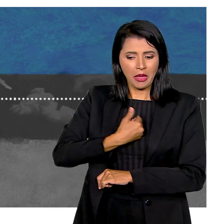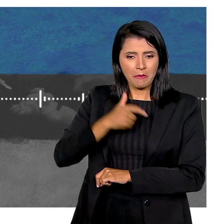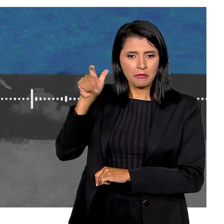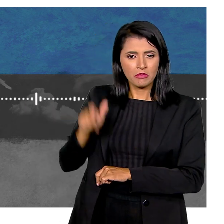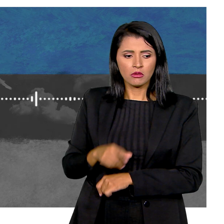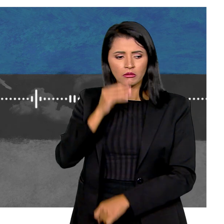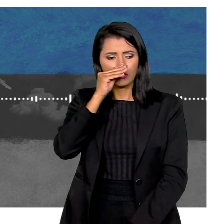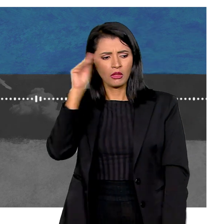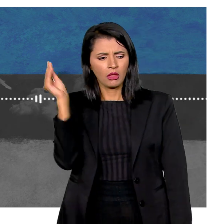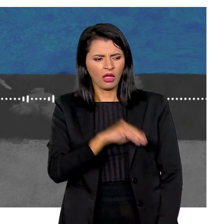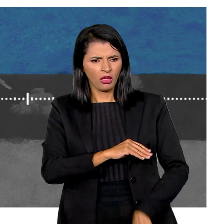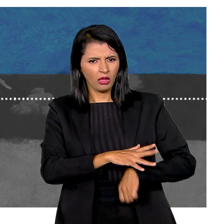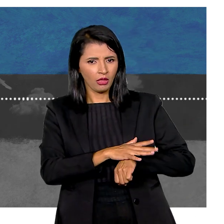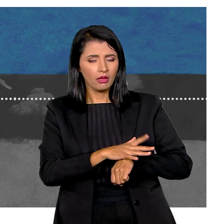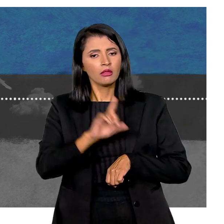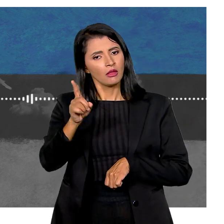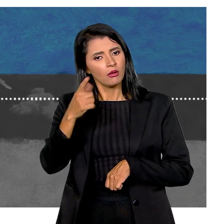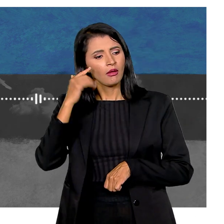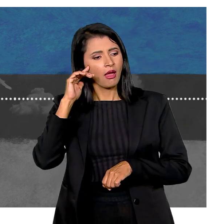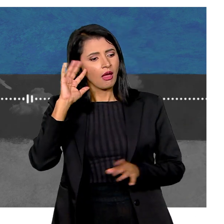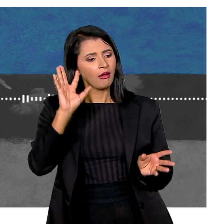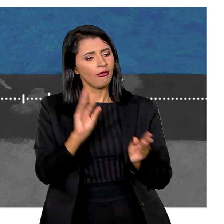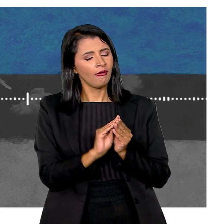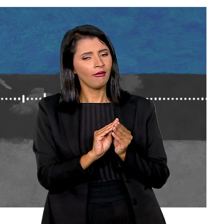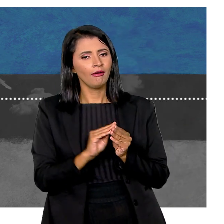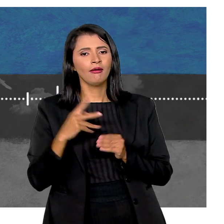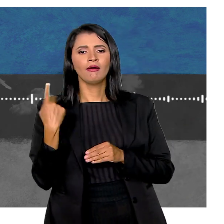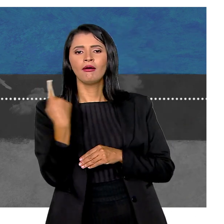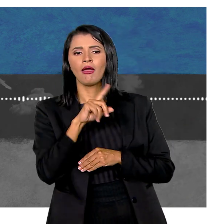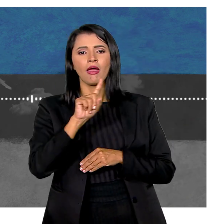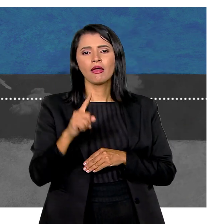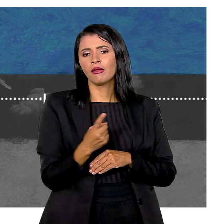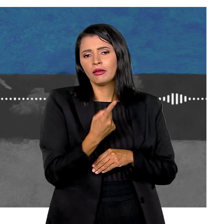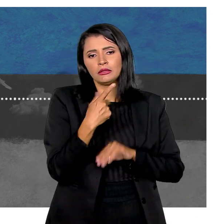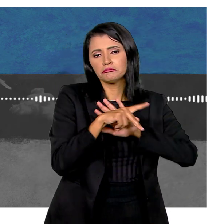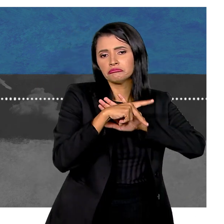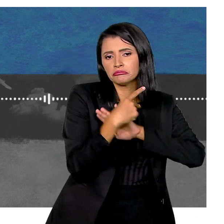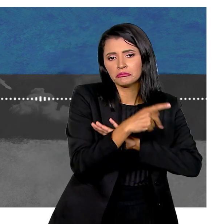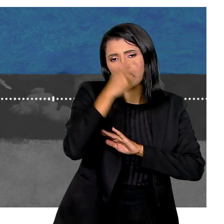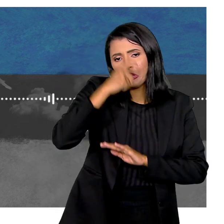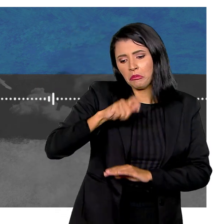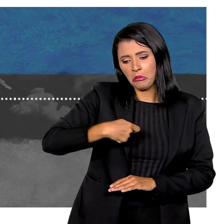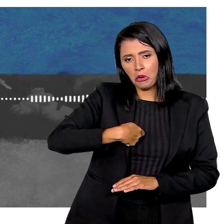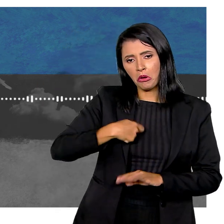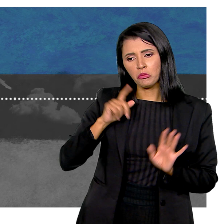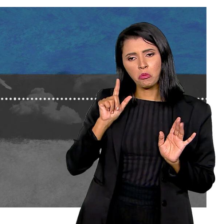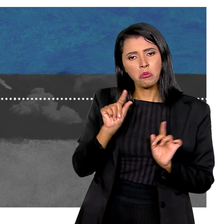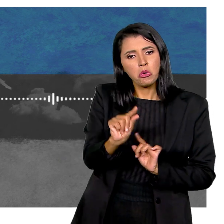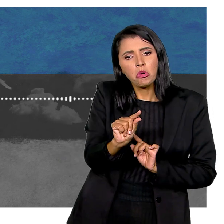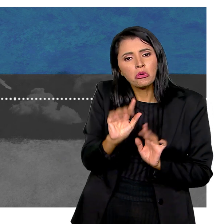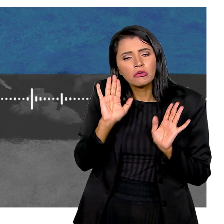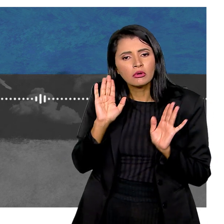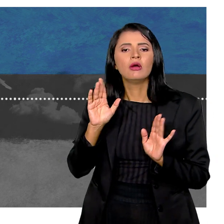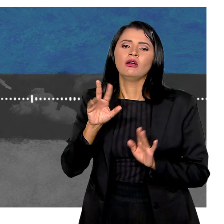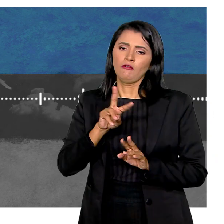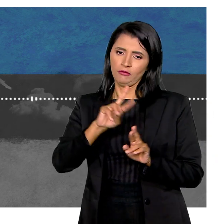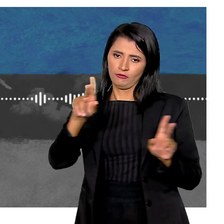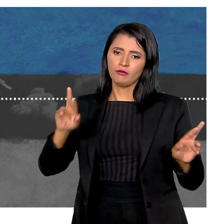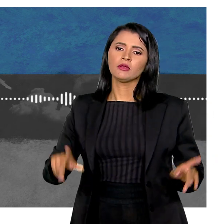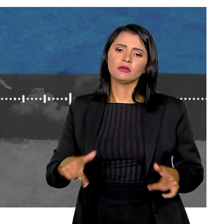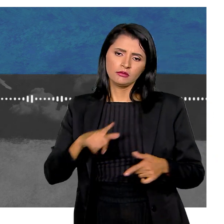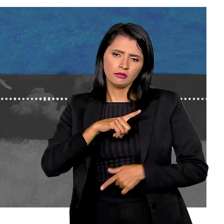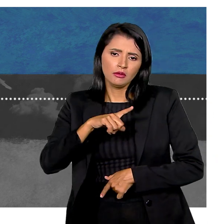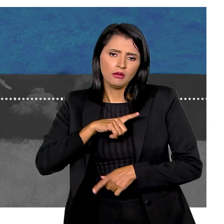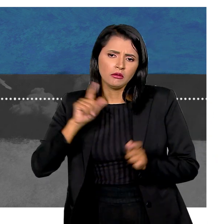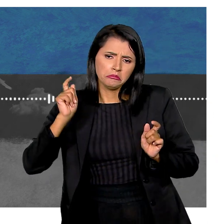Não é que um amigo ignore a doença E sim que compreenda que essa É só uma parte de quem a gente é E que sim Vai